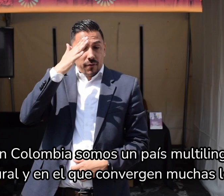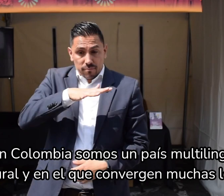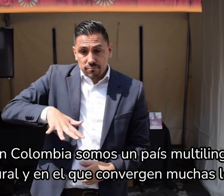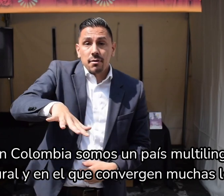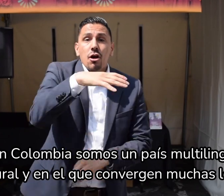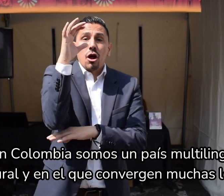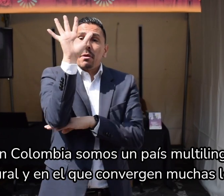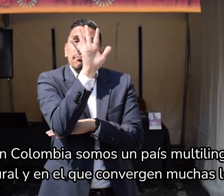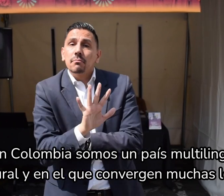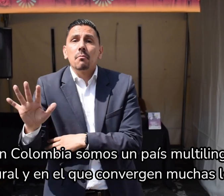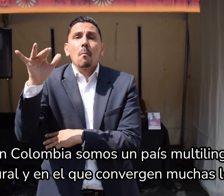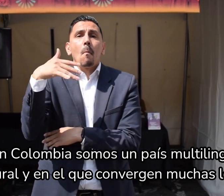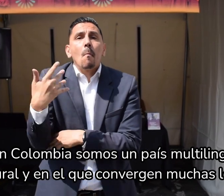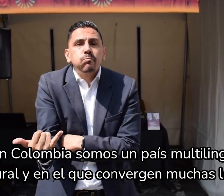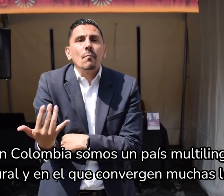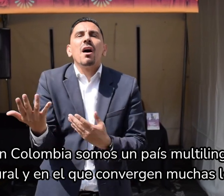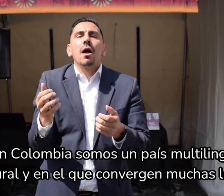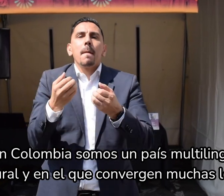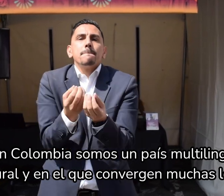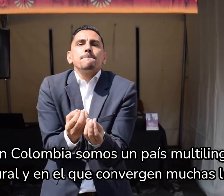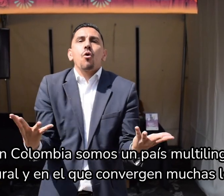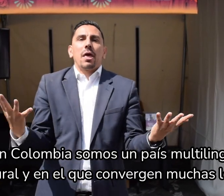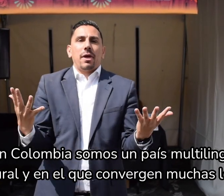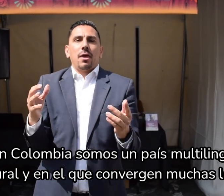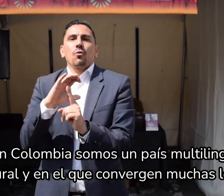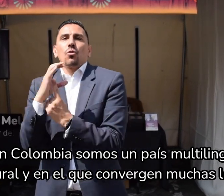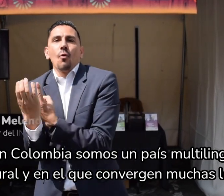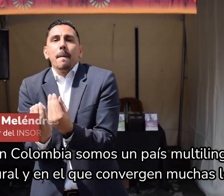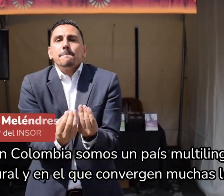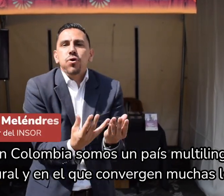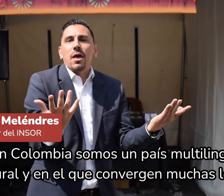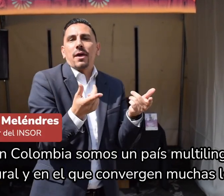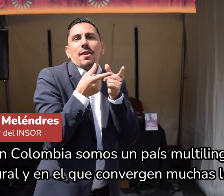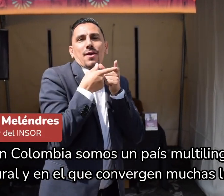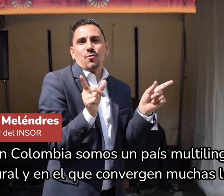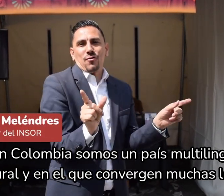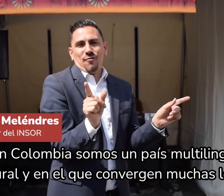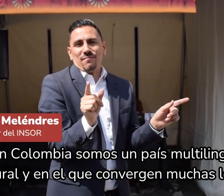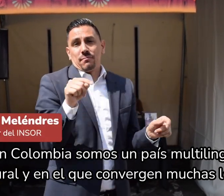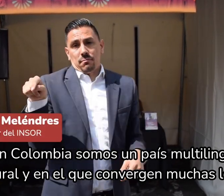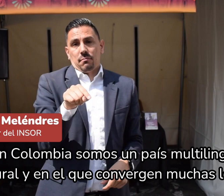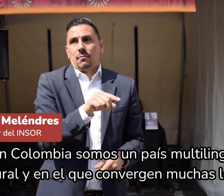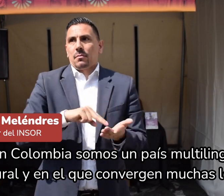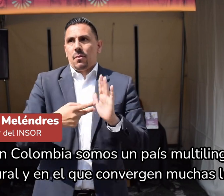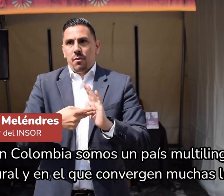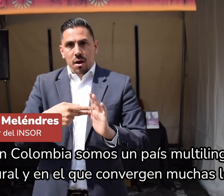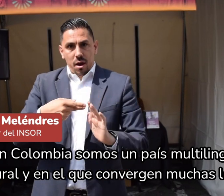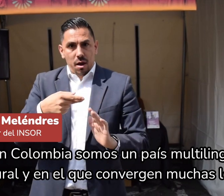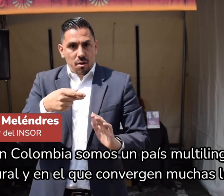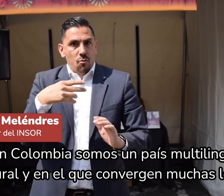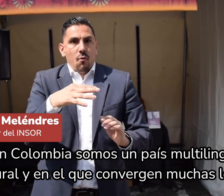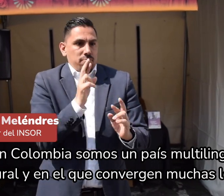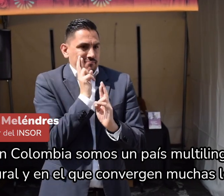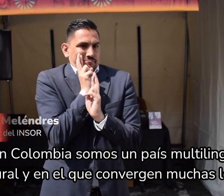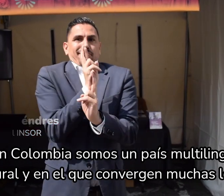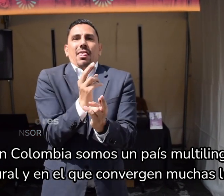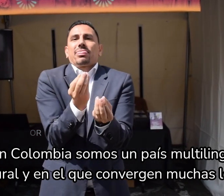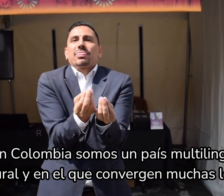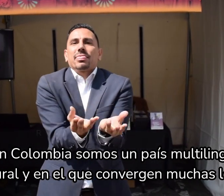Aquí en Colombia, pues somos un país multilingüe, multicultural y que convergen